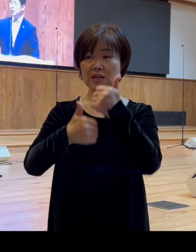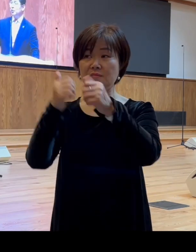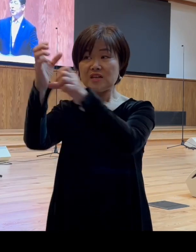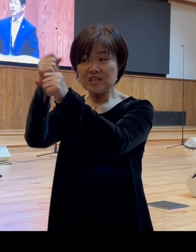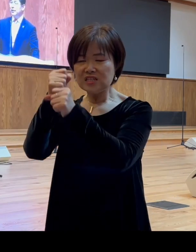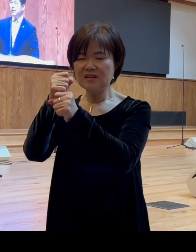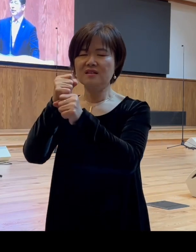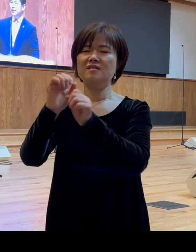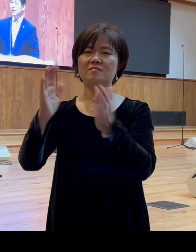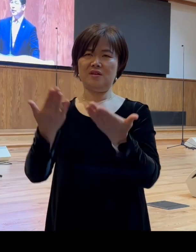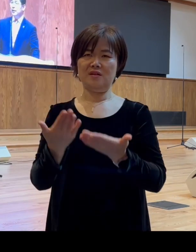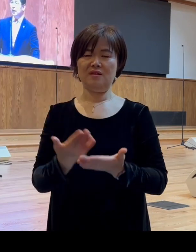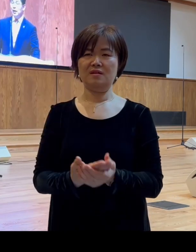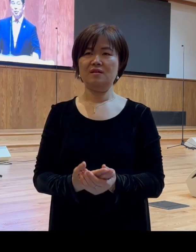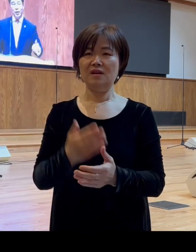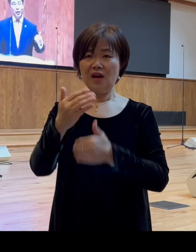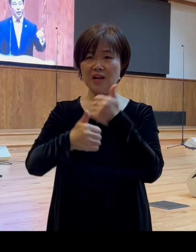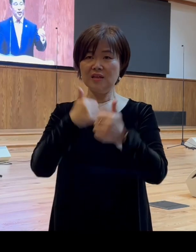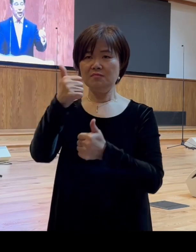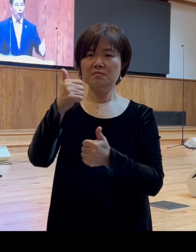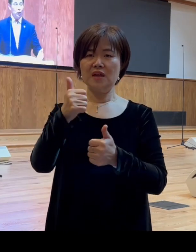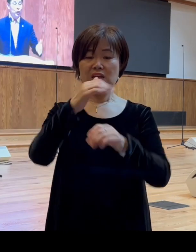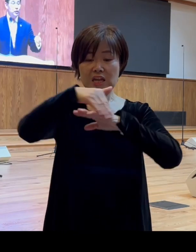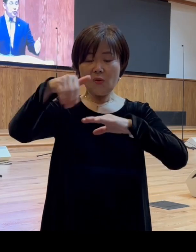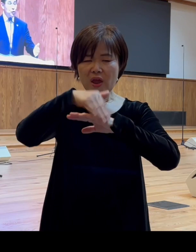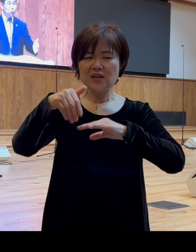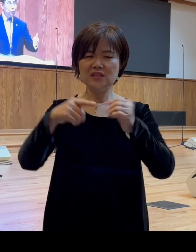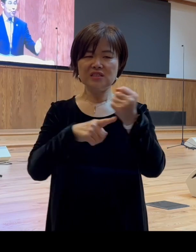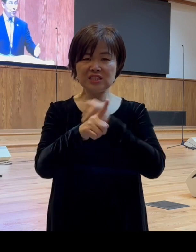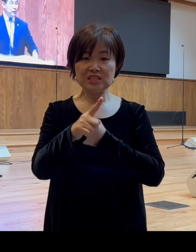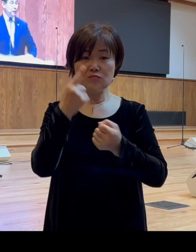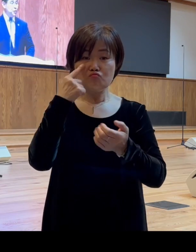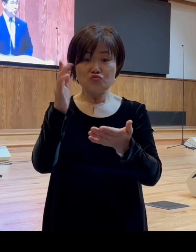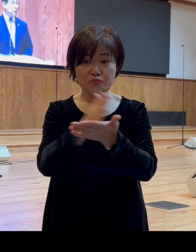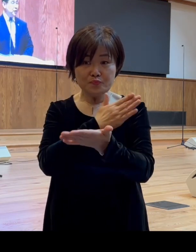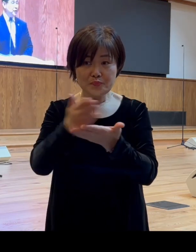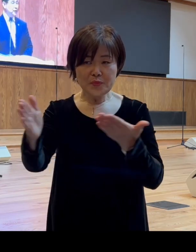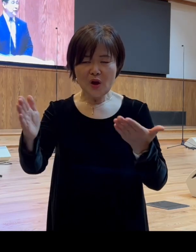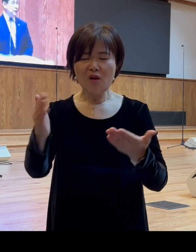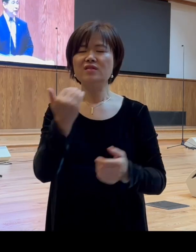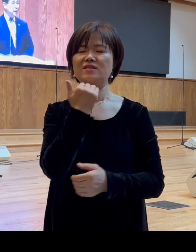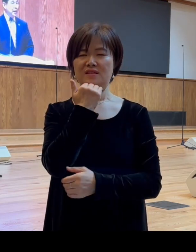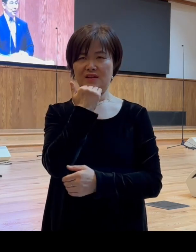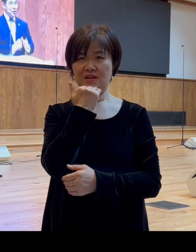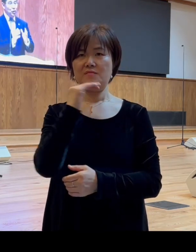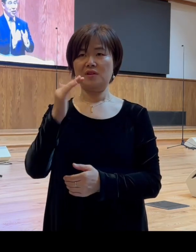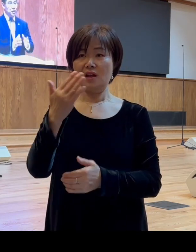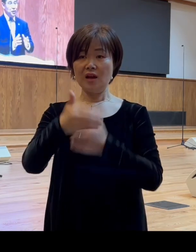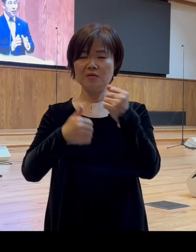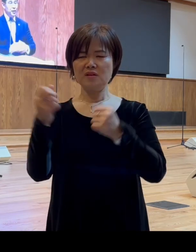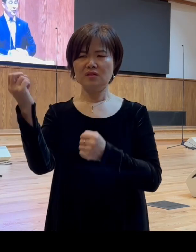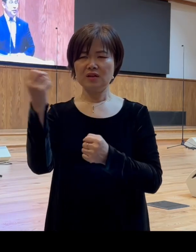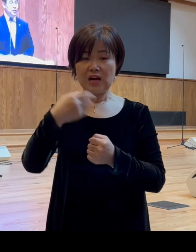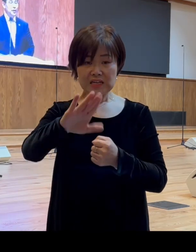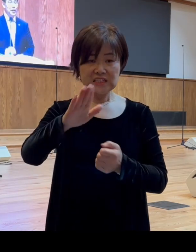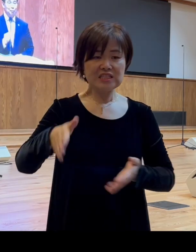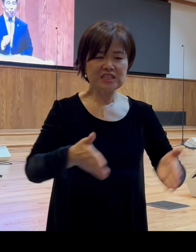하나님의 계획과 뜻을 분별하는 것입니다 하나님께서 가시는 그 길을 담대하게